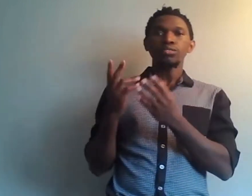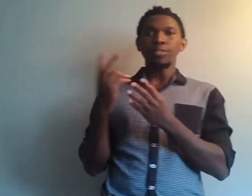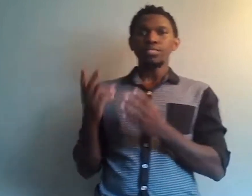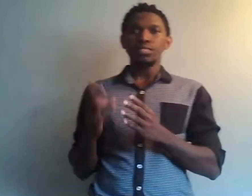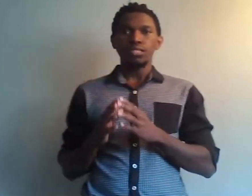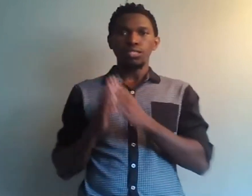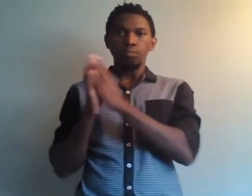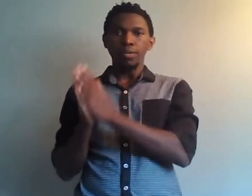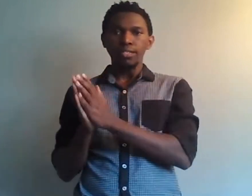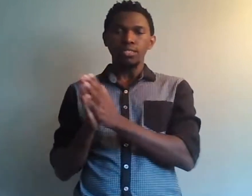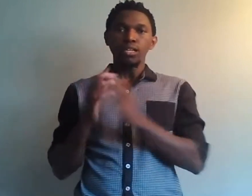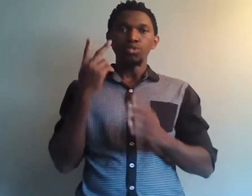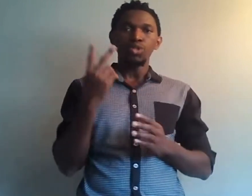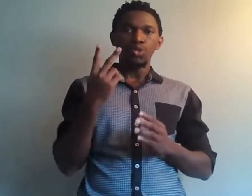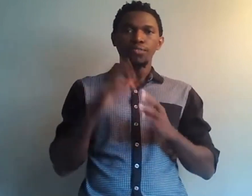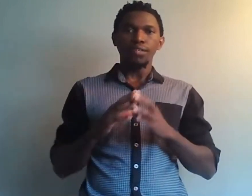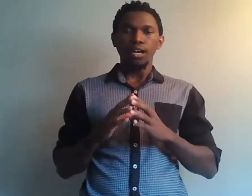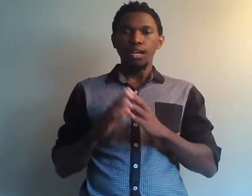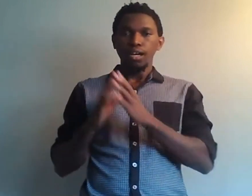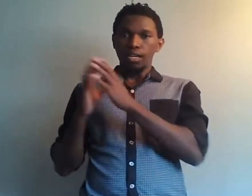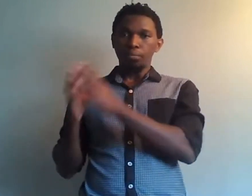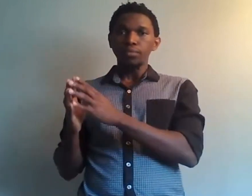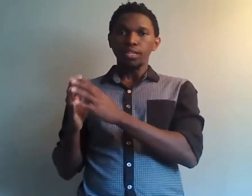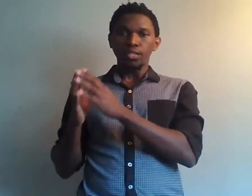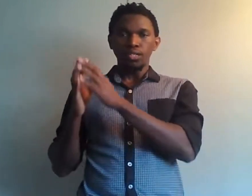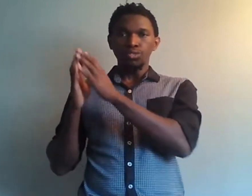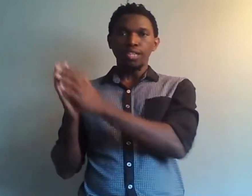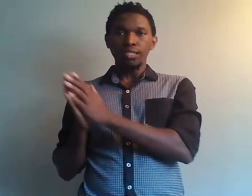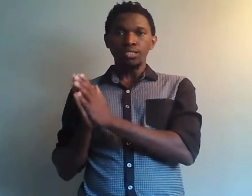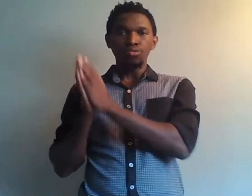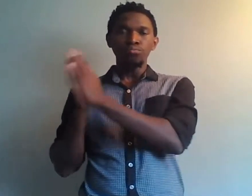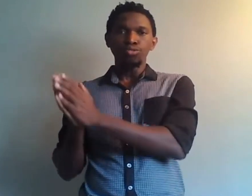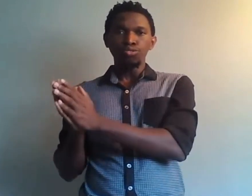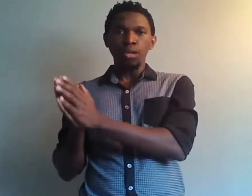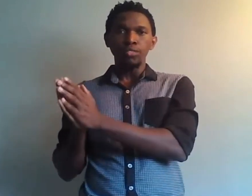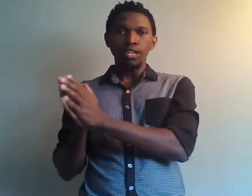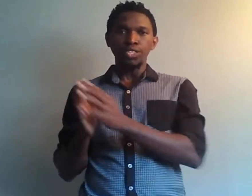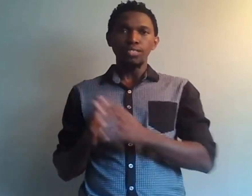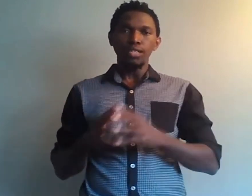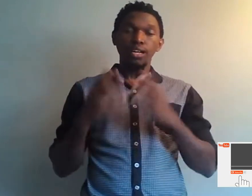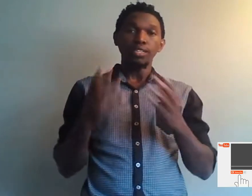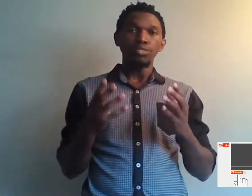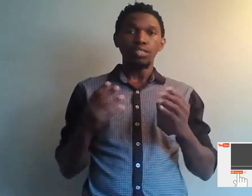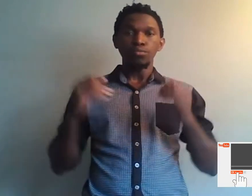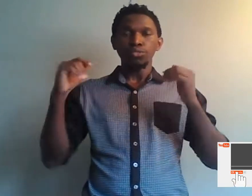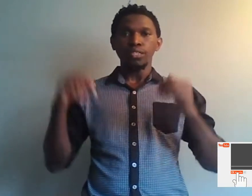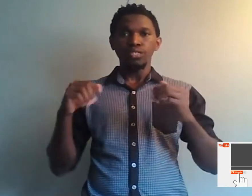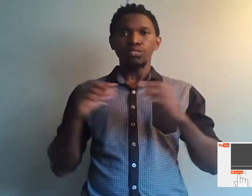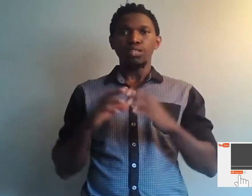thématiques qui te plaisent. Deux choses à faire. La première, tu t'abonnes à la chaîne. La deuxième, tu cliques sur la